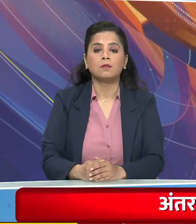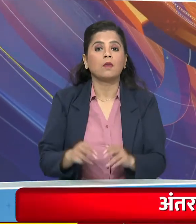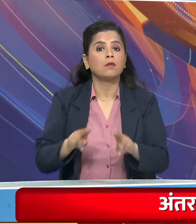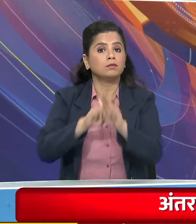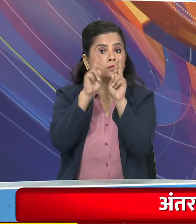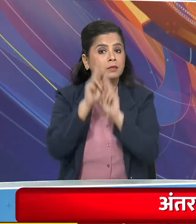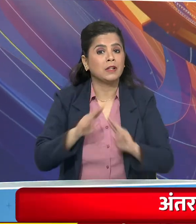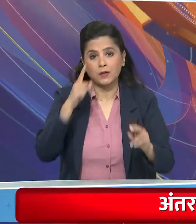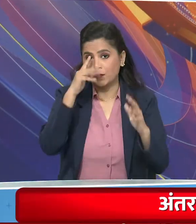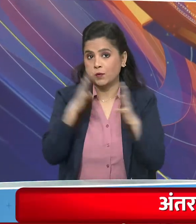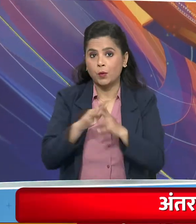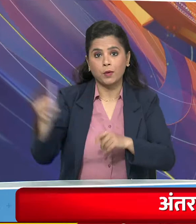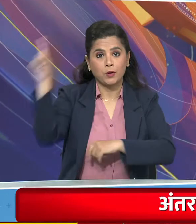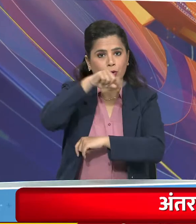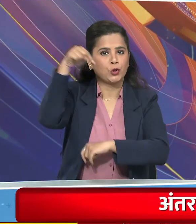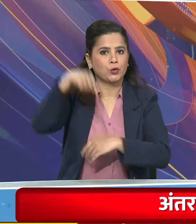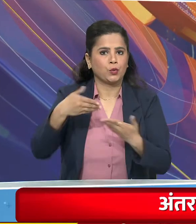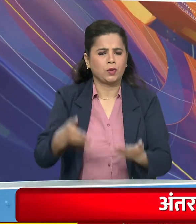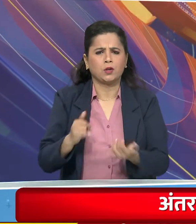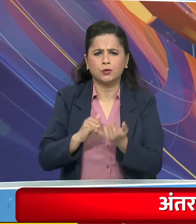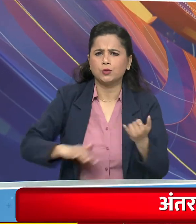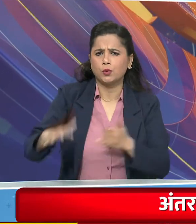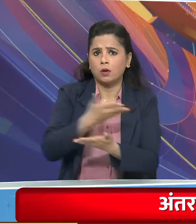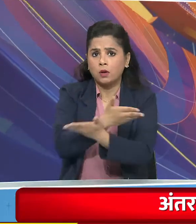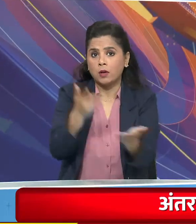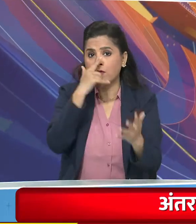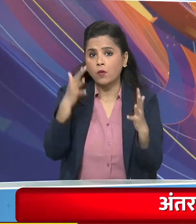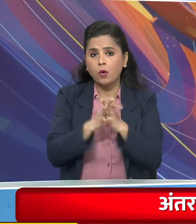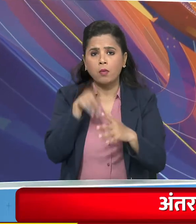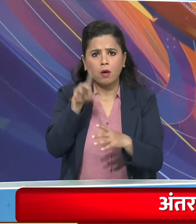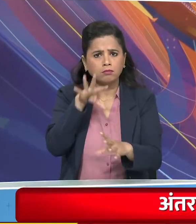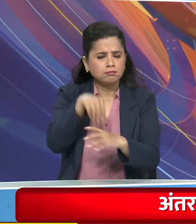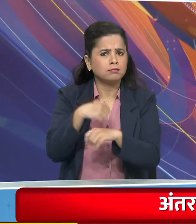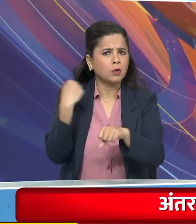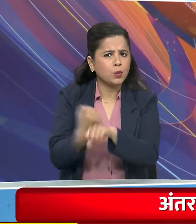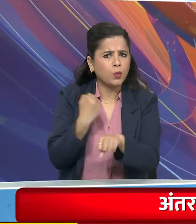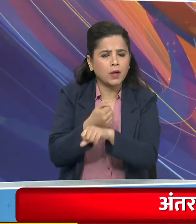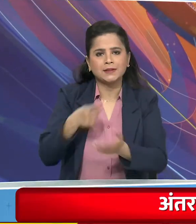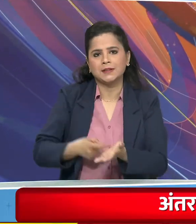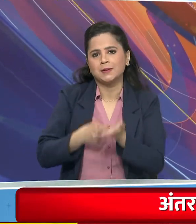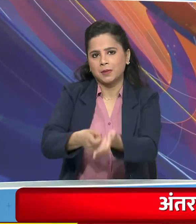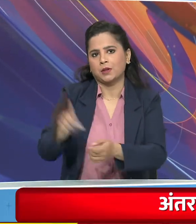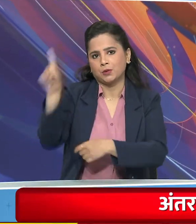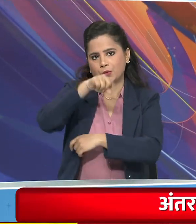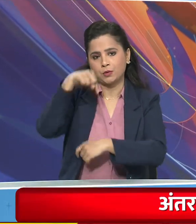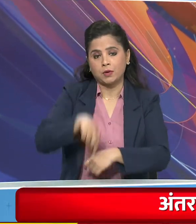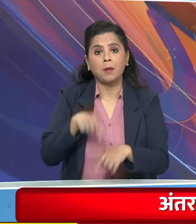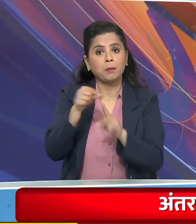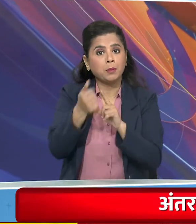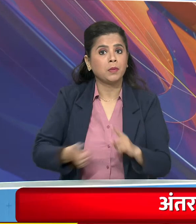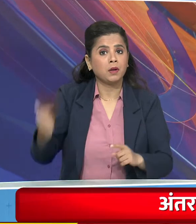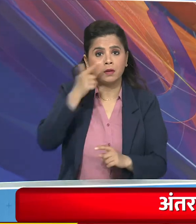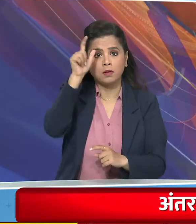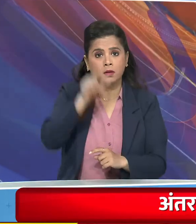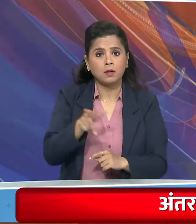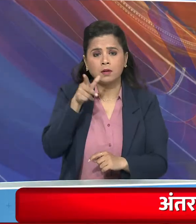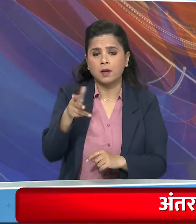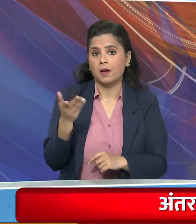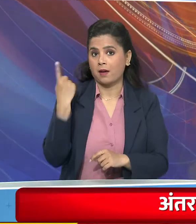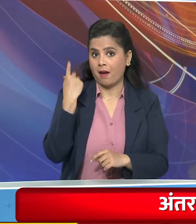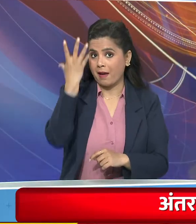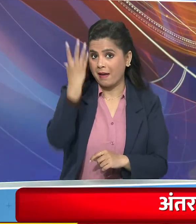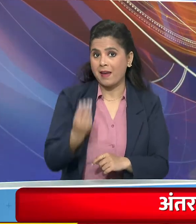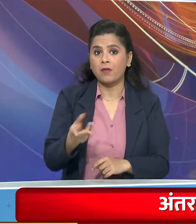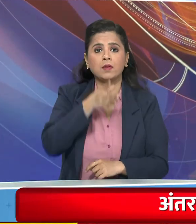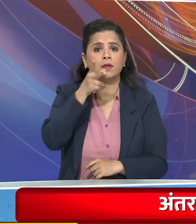अंतराश्ट्रिय महिला दिवस आज समाज में महिलाओं के योगदान को सम्मान देने का दिवस राश्पदी द्रौपदी मुर्मू ने पूर्व संध्या